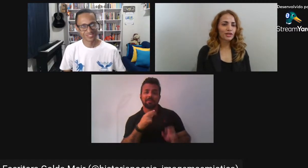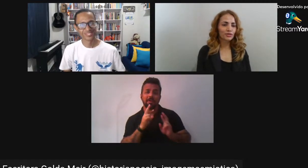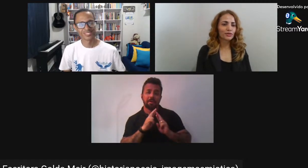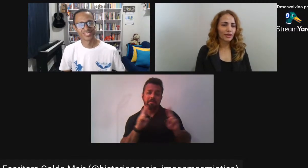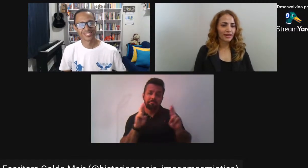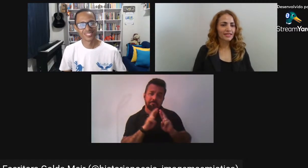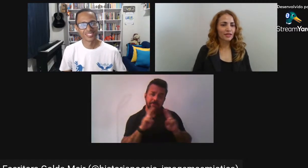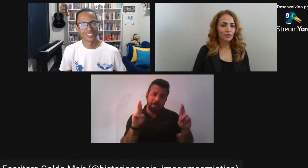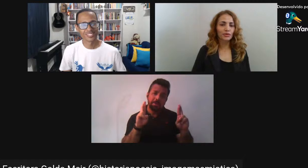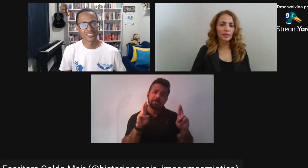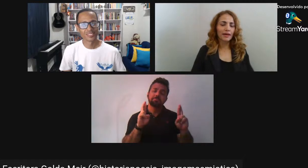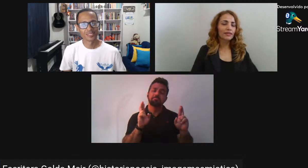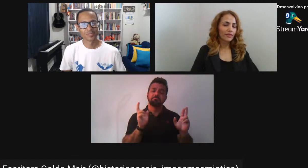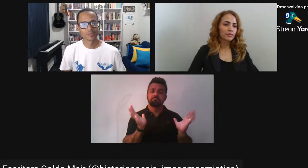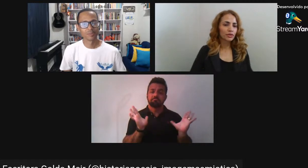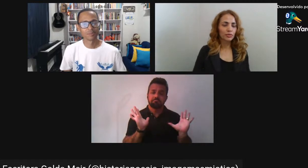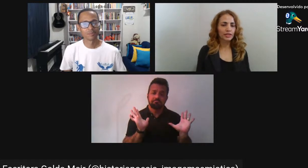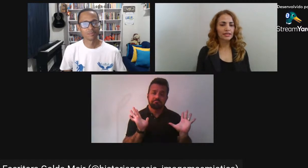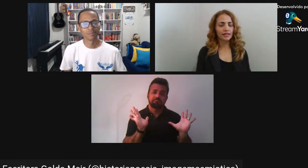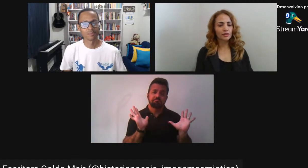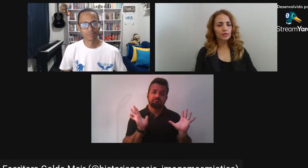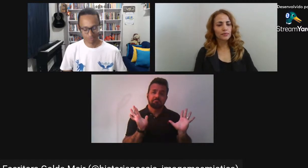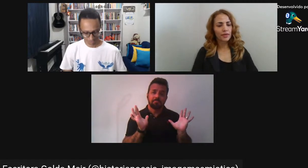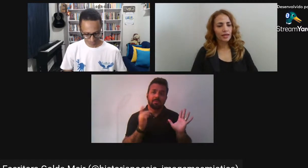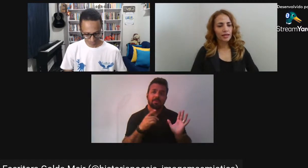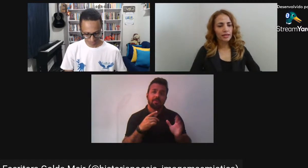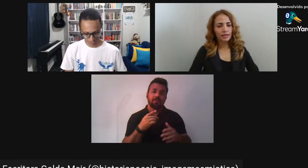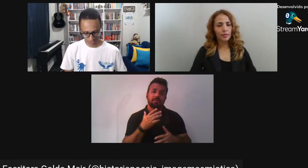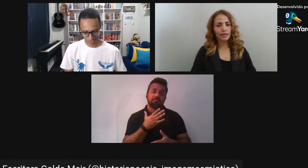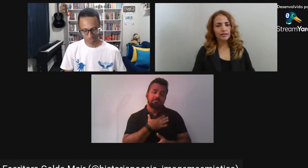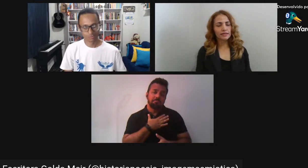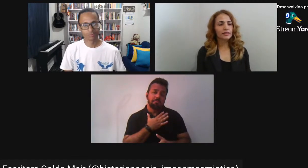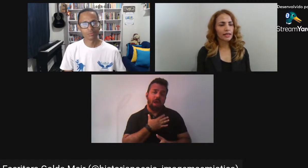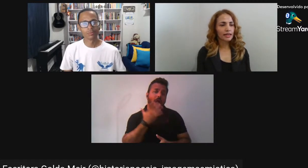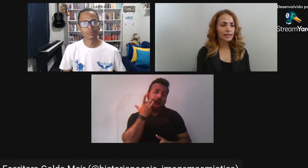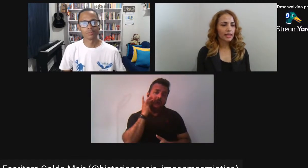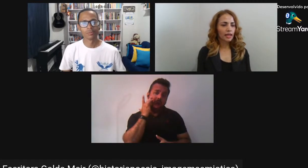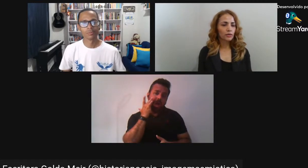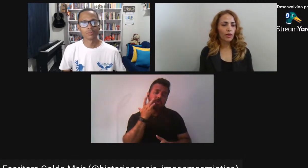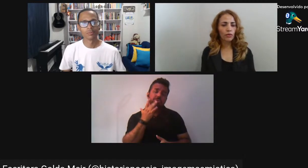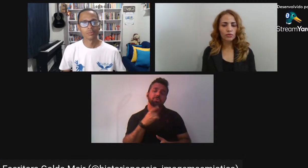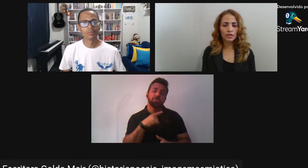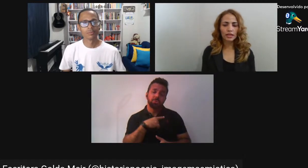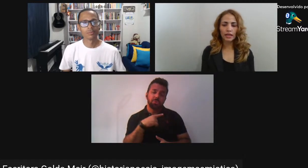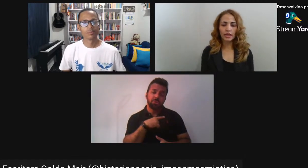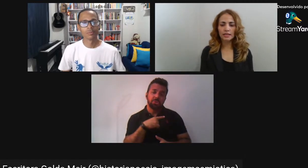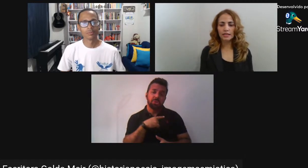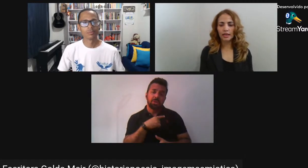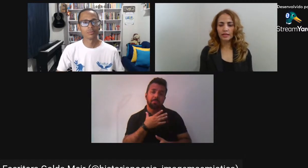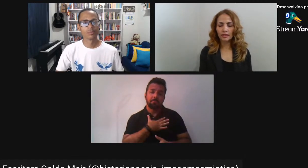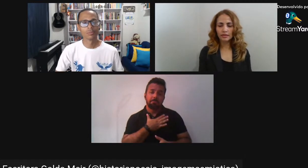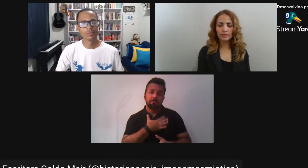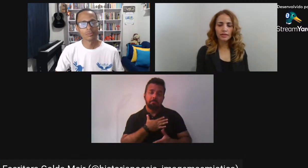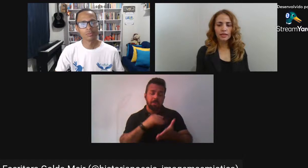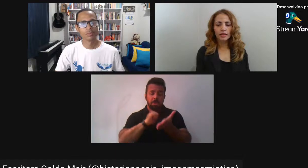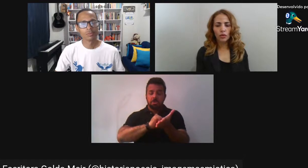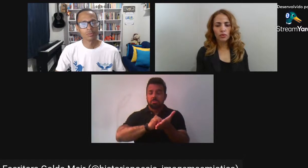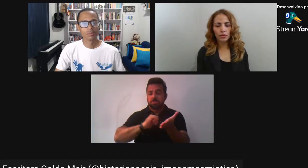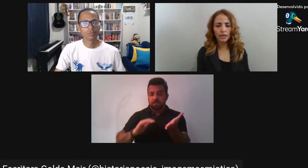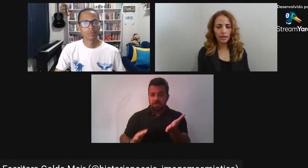Geralmente a questão do meu trabalho Vai muito por esse ângulo Também tenho alguns interesses Em